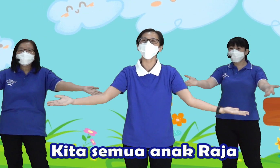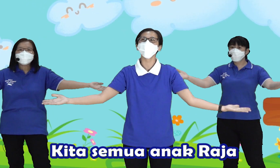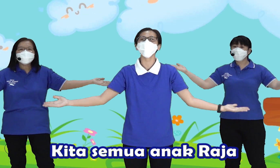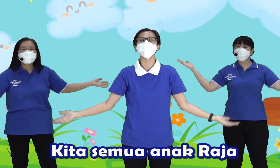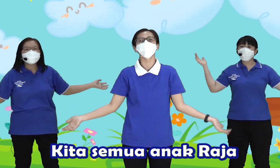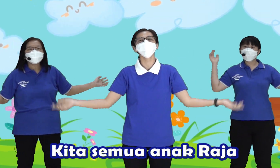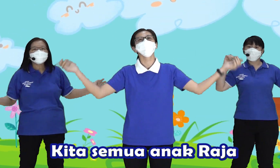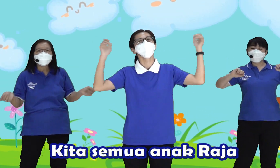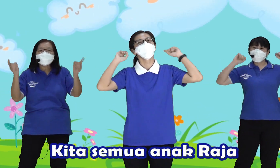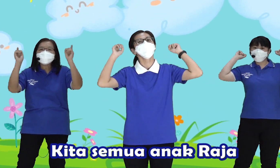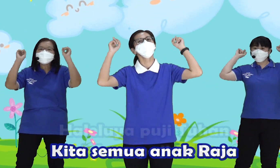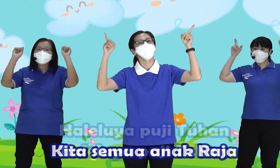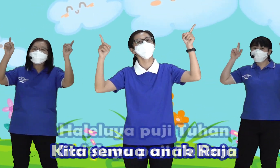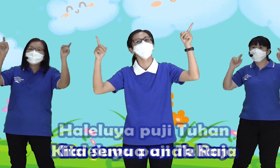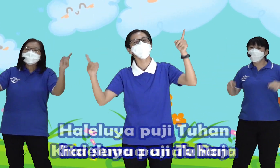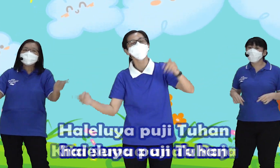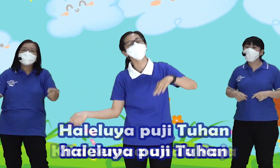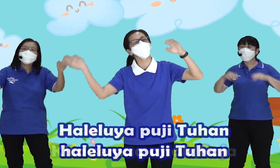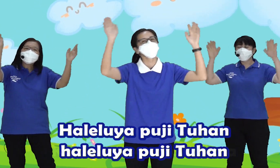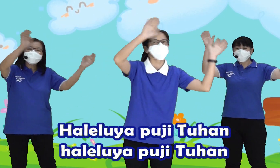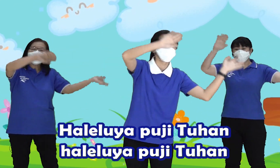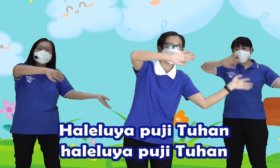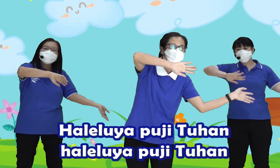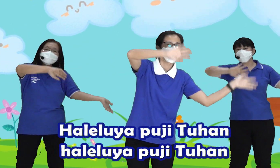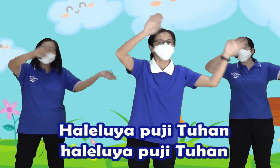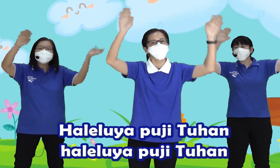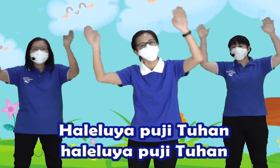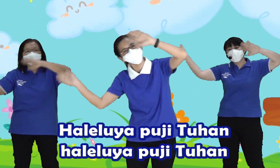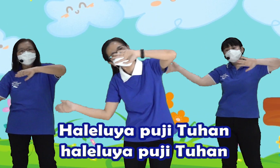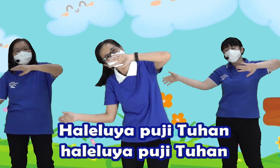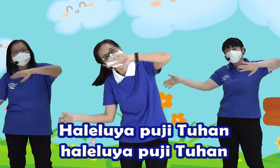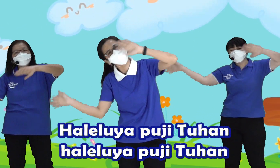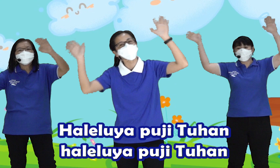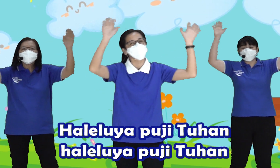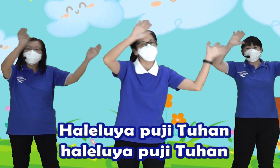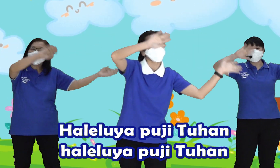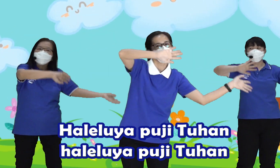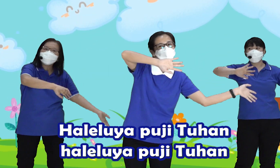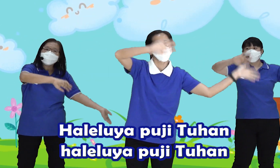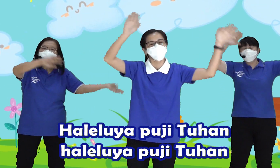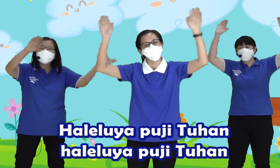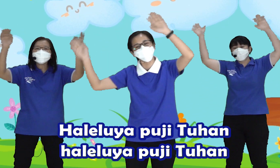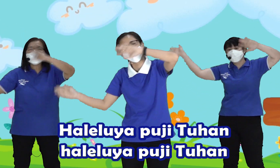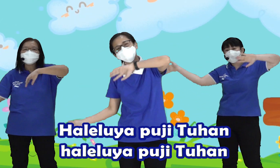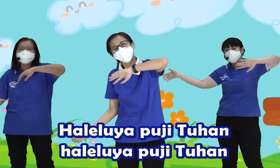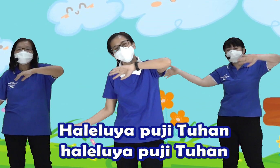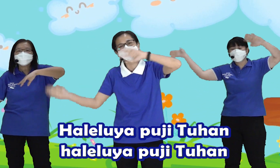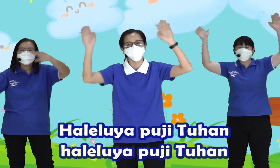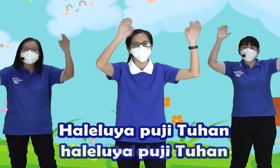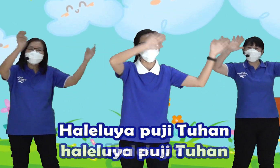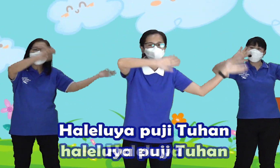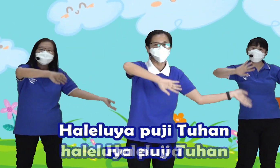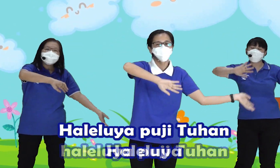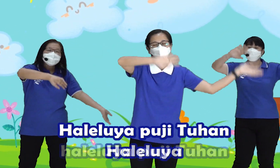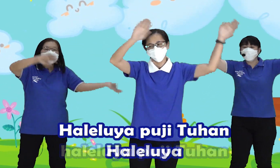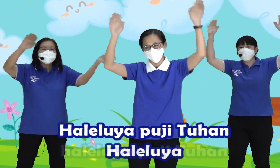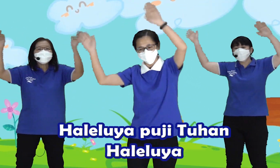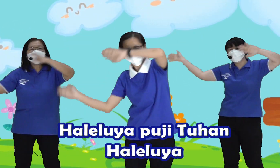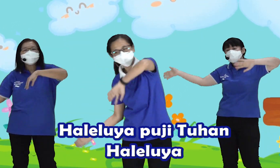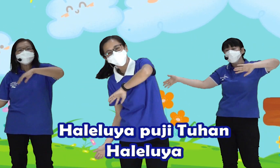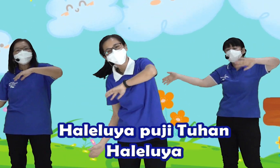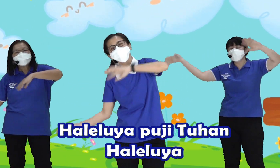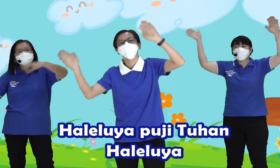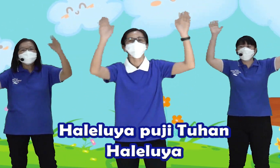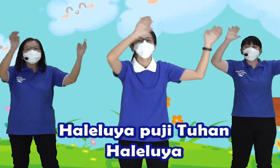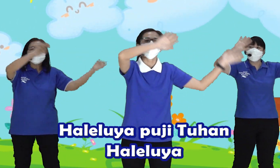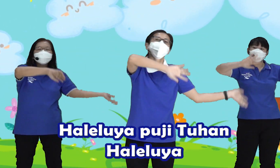Semua Anak Raja Hal Hal Hal Leluyah Puji Tuhan Hal Hal